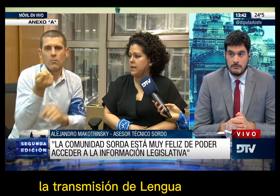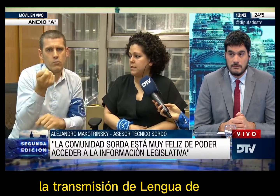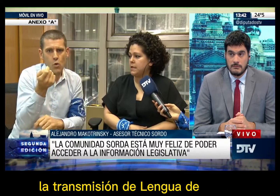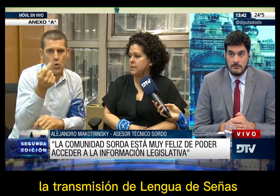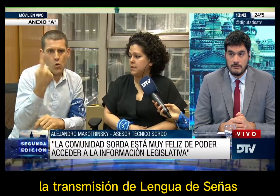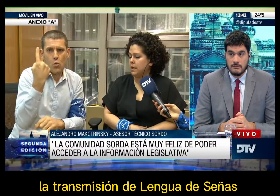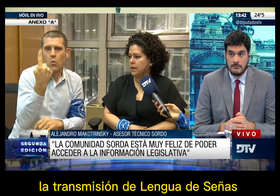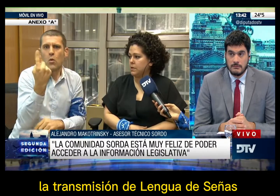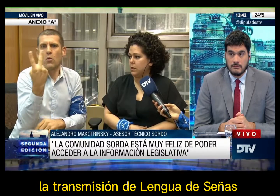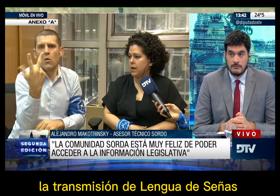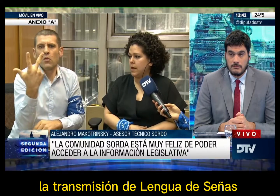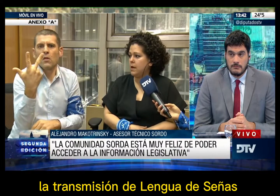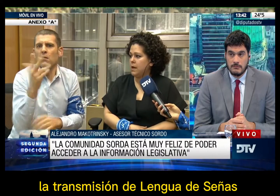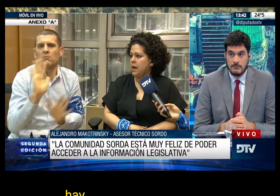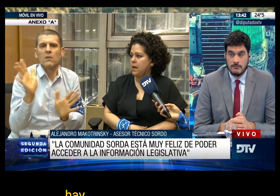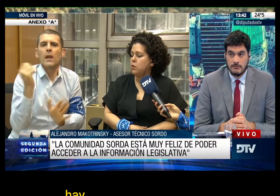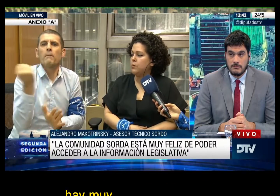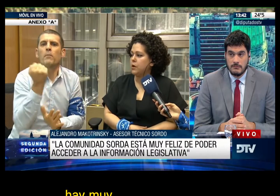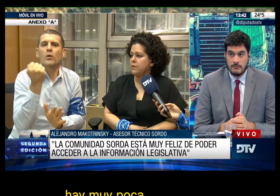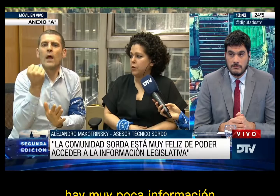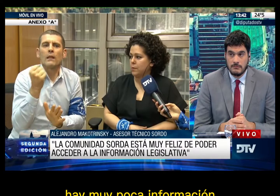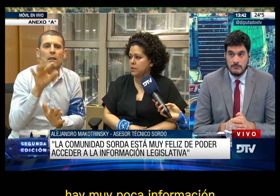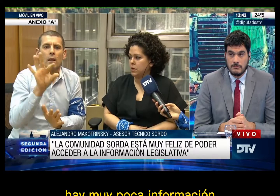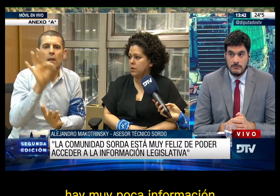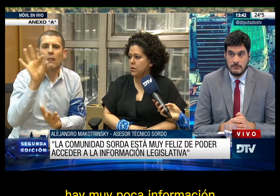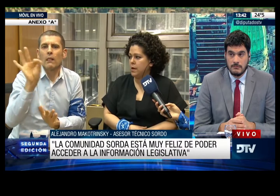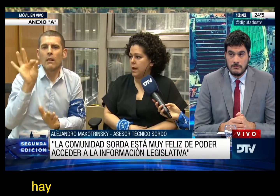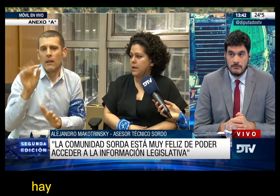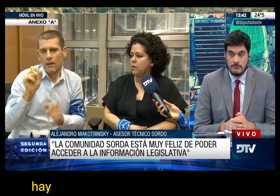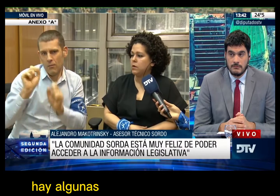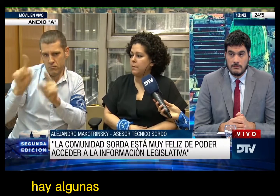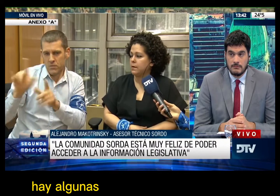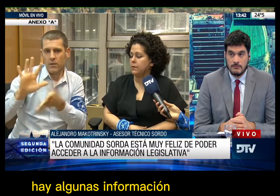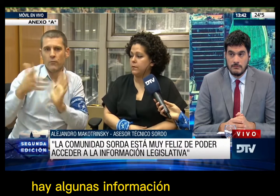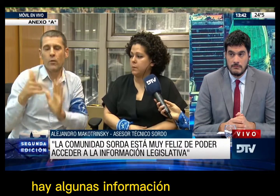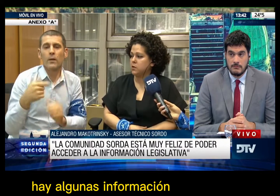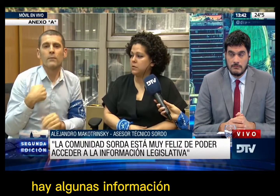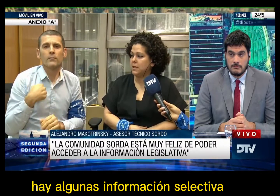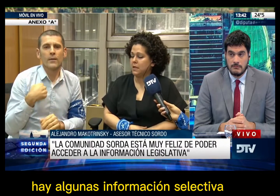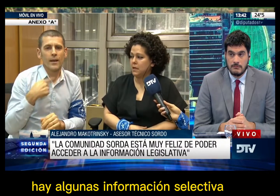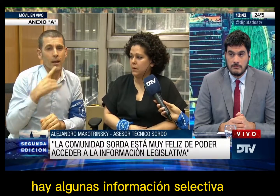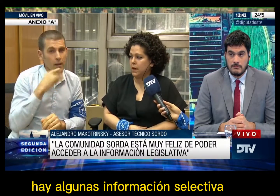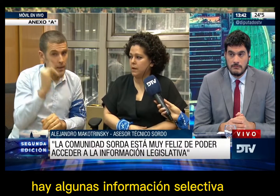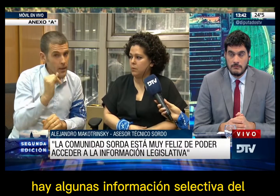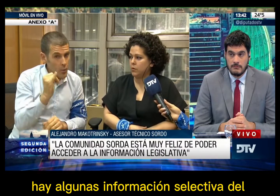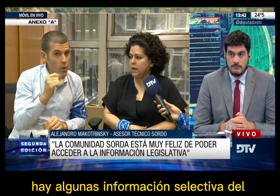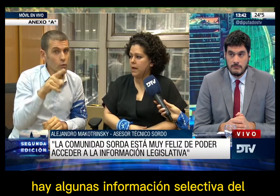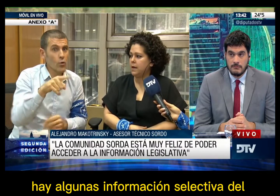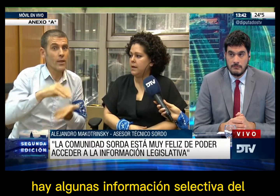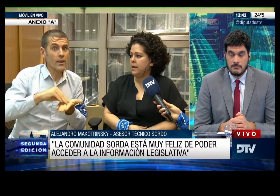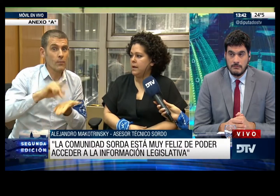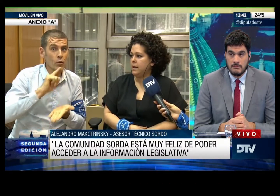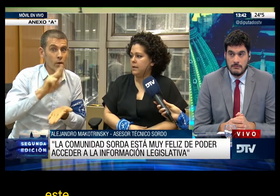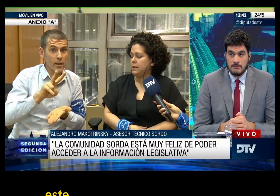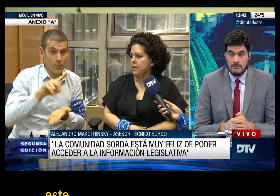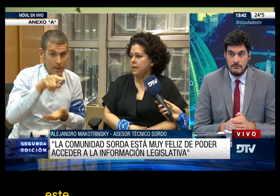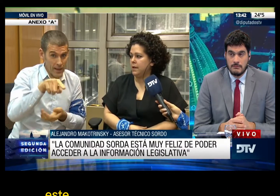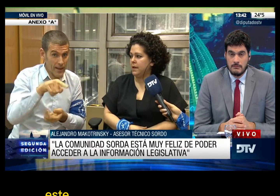transmisión de lengua de señas internacional. Hay muy poca información, hay alguna información selectiva del mundial.